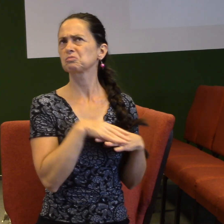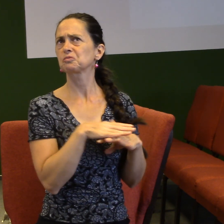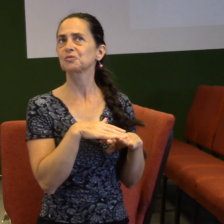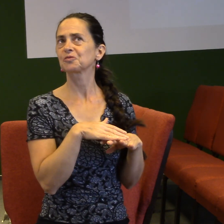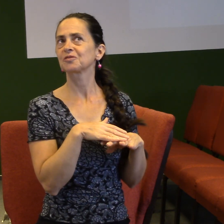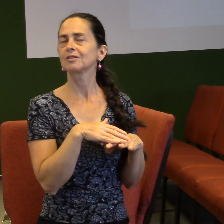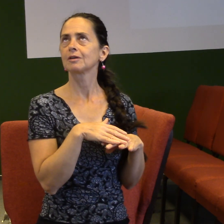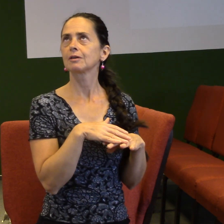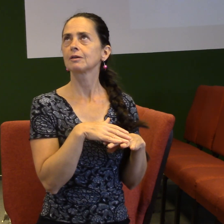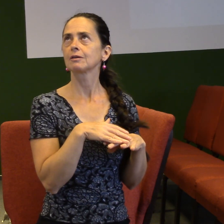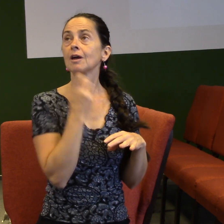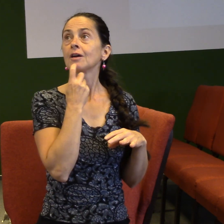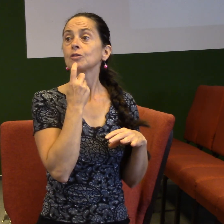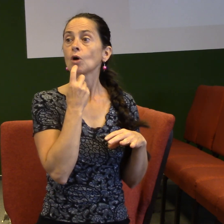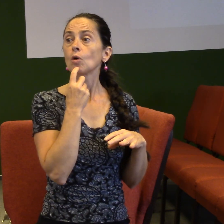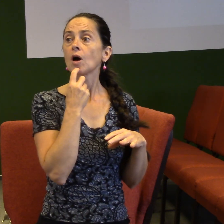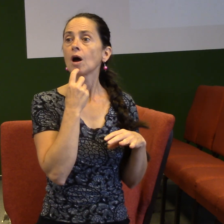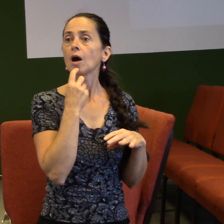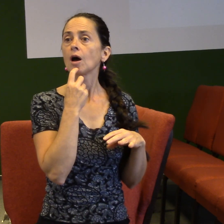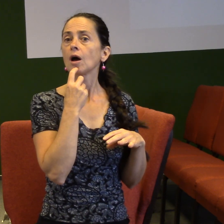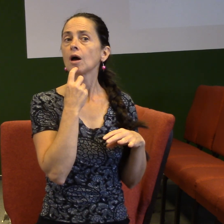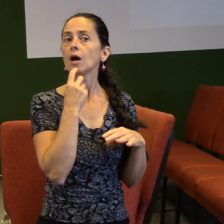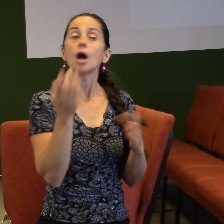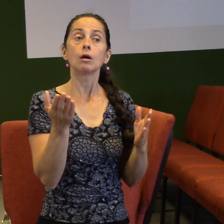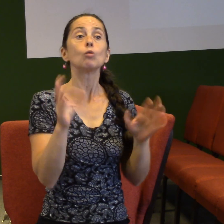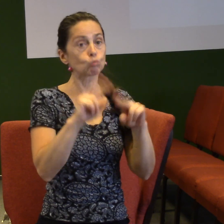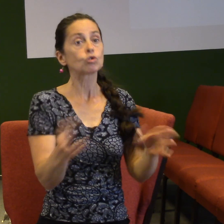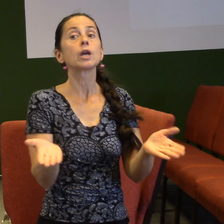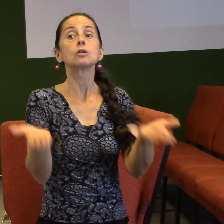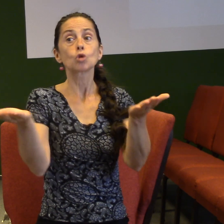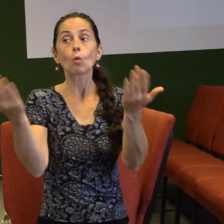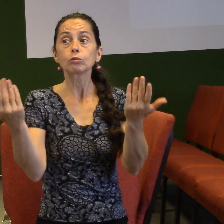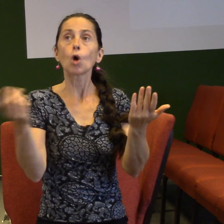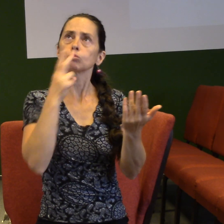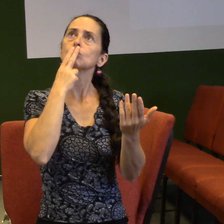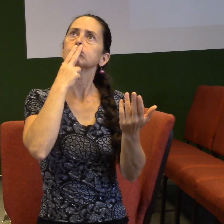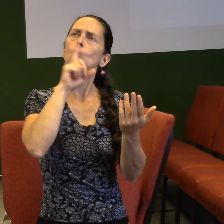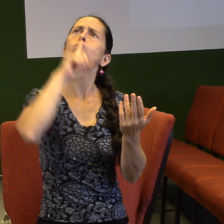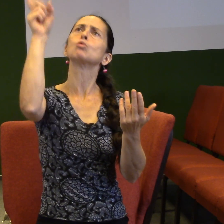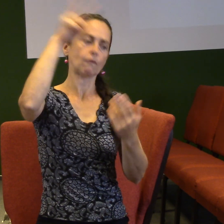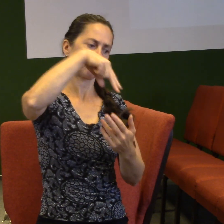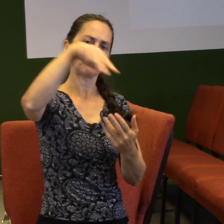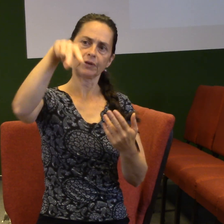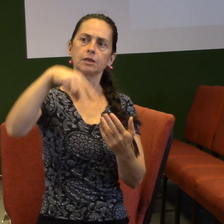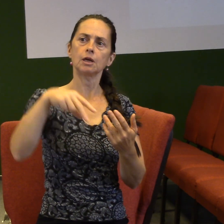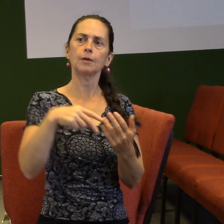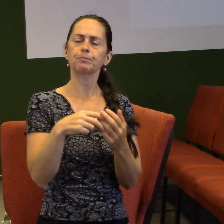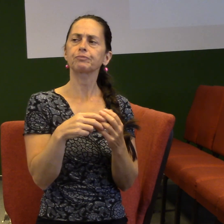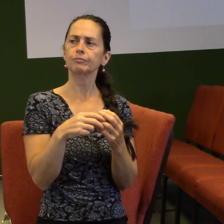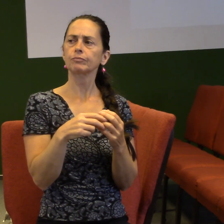tak si teď, teď na místě, kde jste, tak si stoupněte před Bohem. Ne před ostatníma lidma, ale před Bohem. A já se to